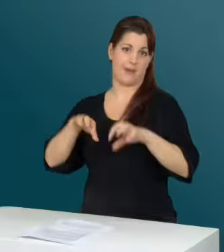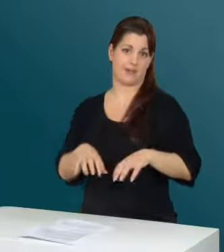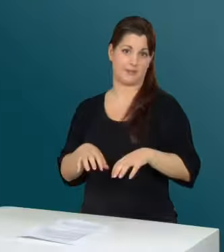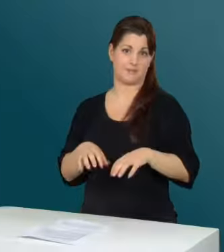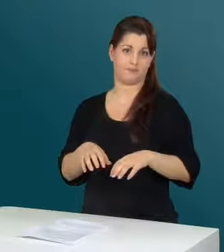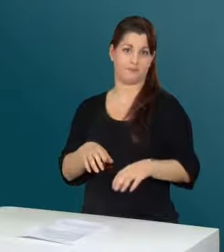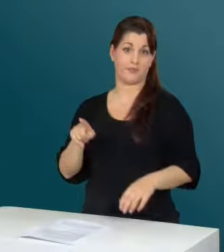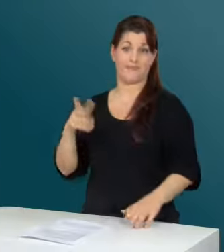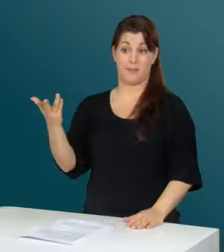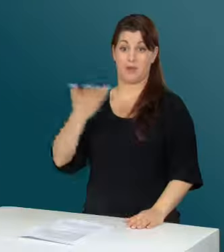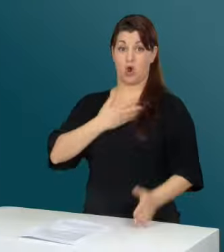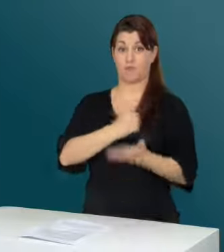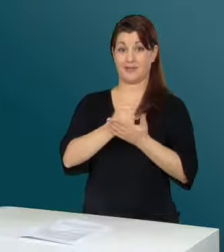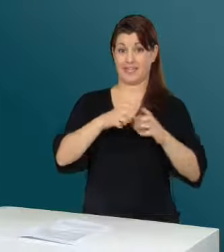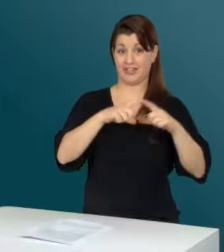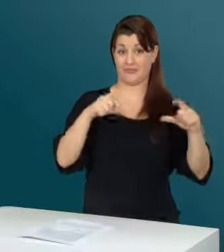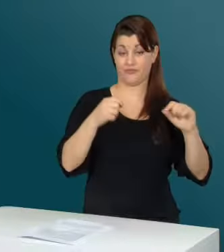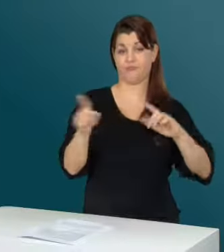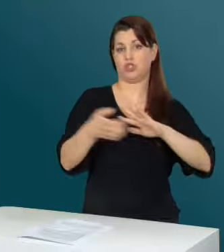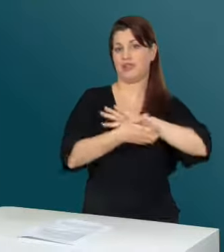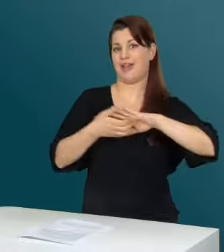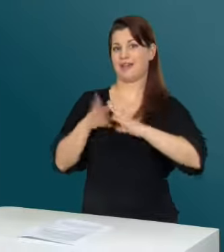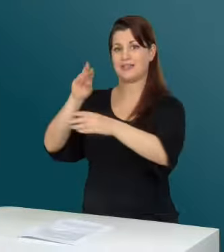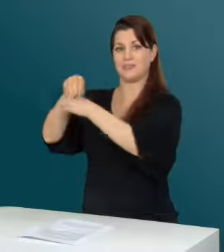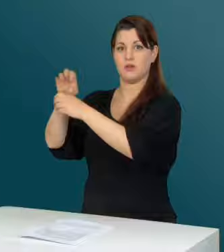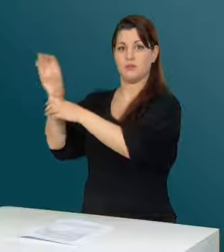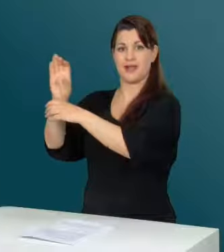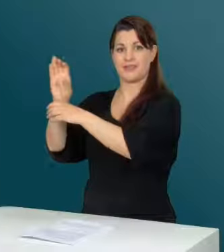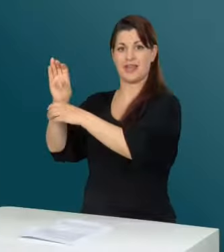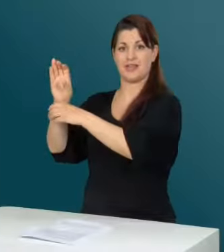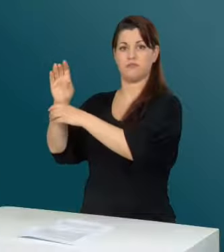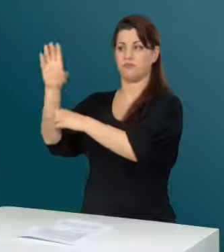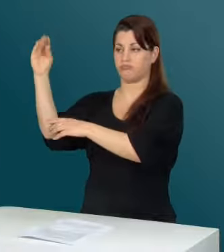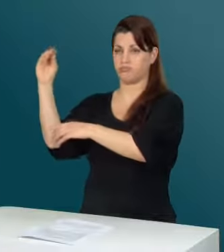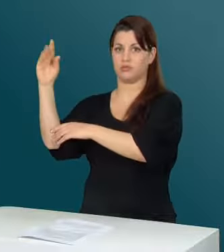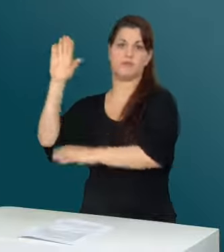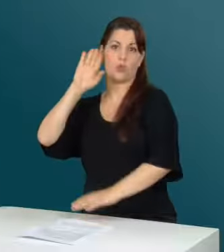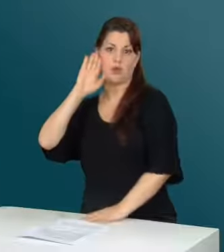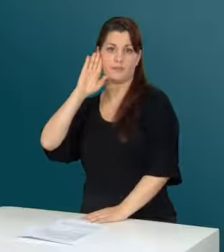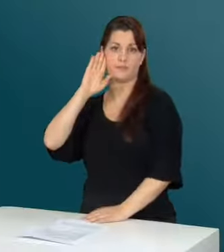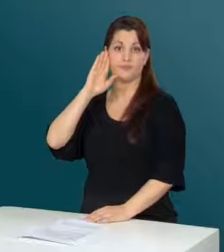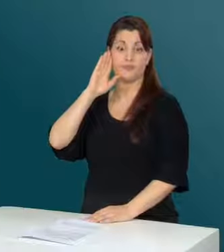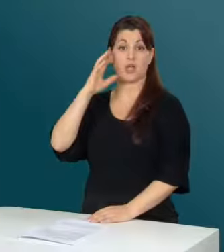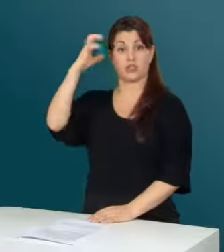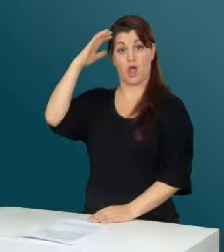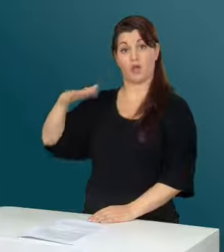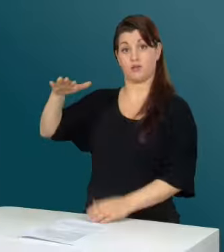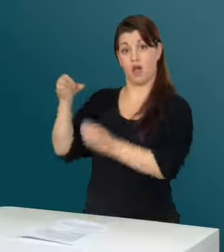bearbeiten. Briefe scannt er ein und lässt sie sich vom PC vorlesen. Der Staatsrat stellte sich zum ersten Mal die